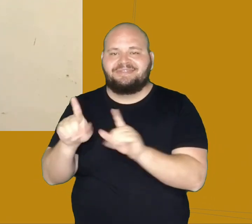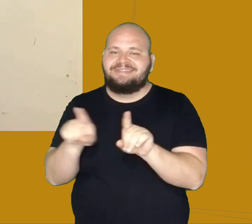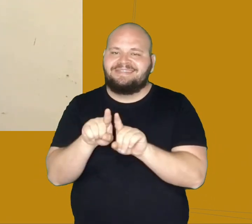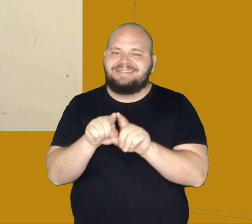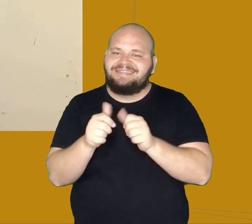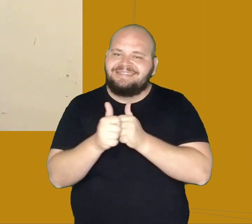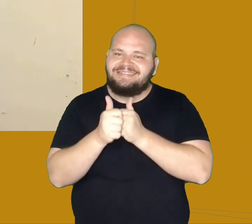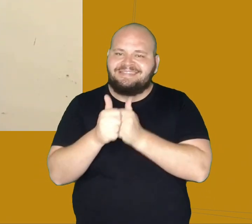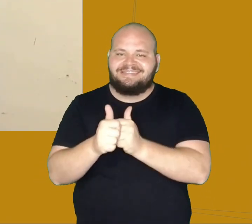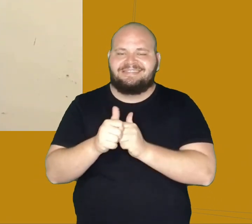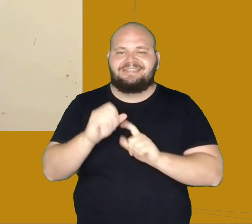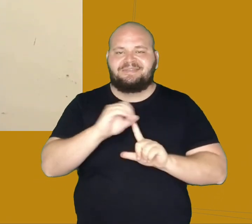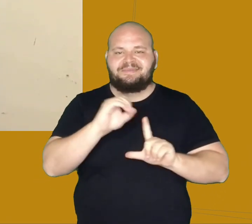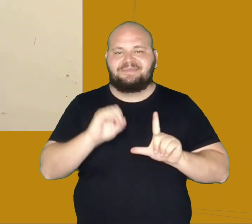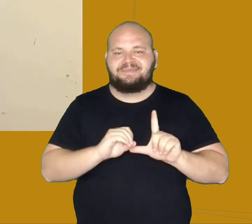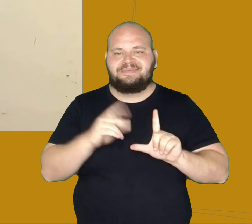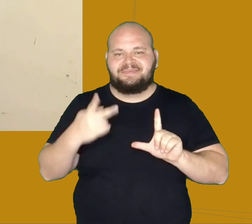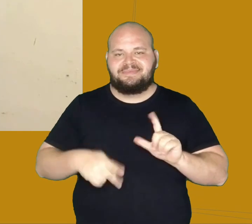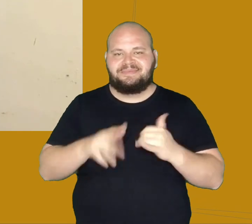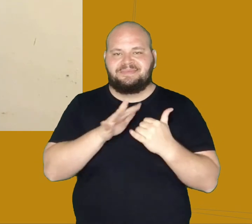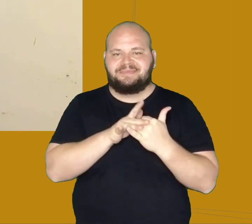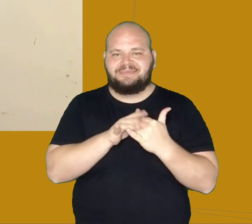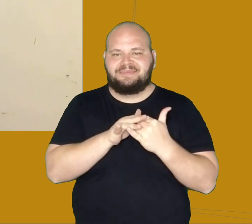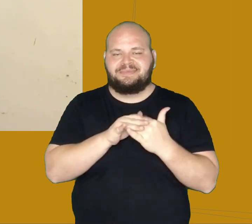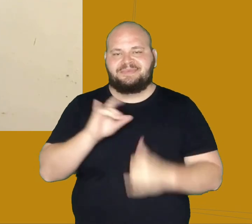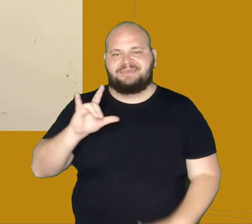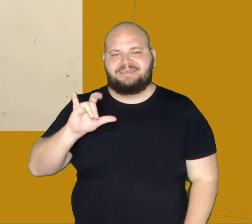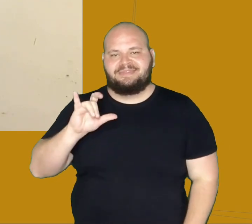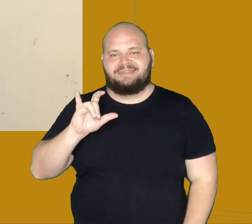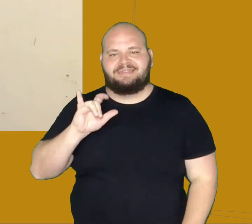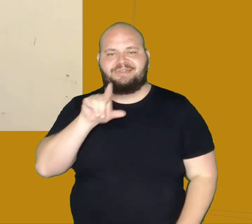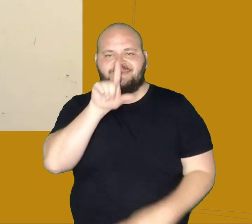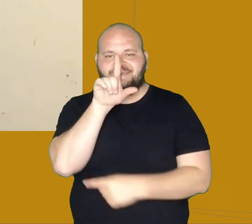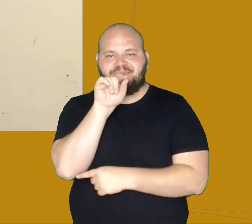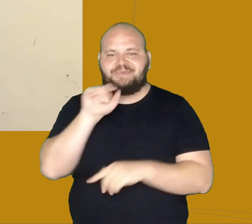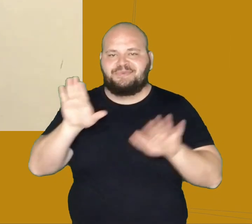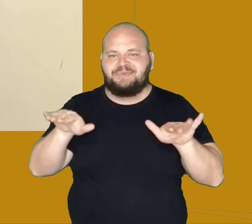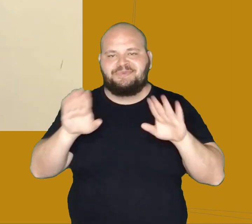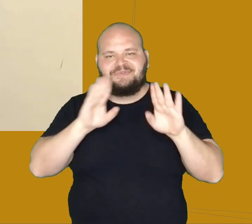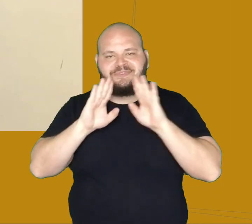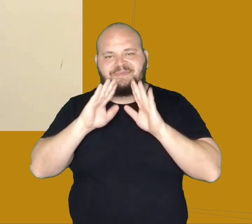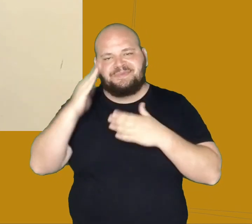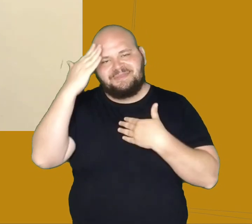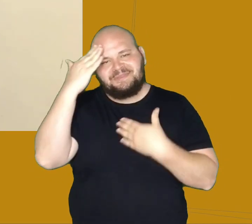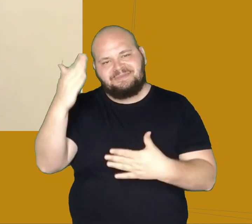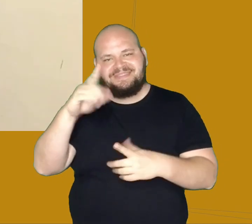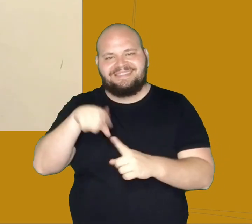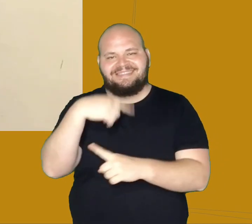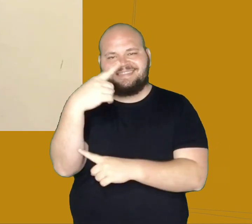Letras na Rede aqui no YouTube e também no Instagram, Twitter e Facebook. Obrigada e até a próxima.